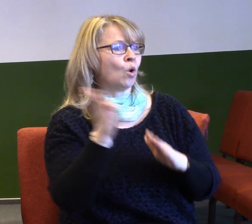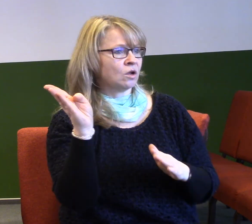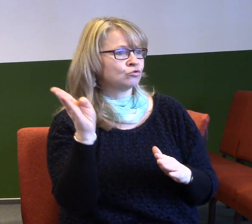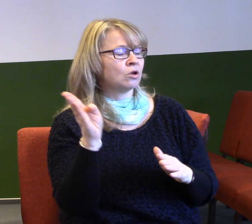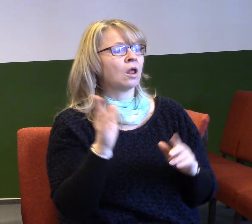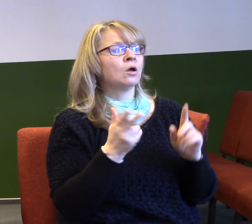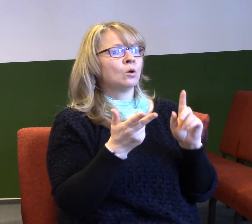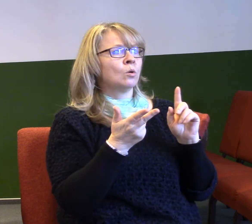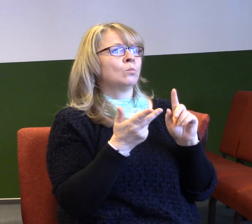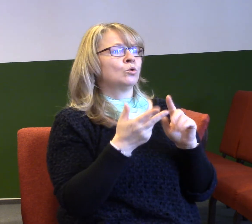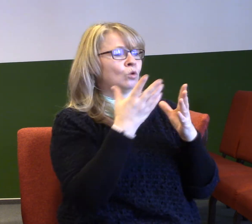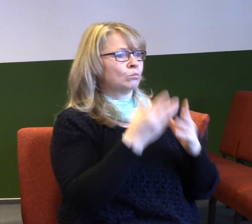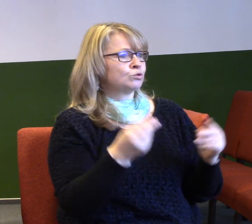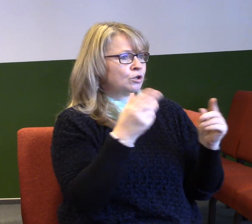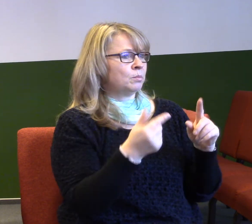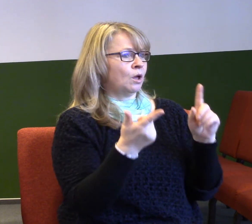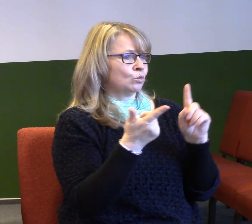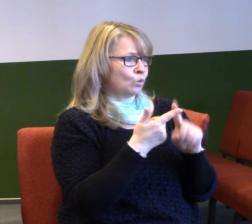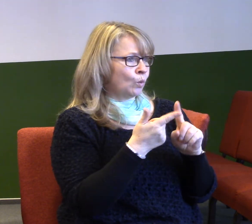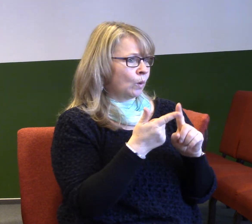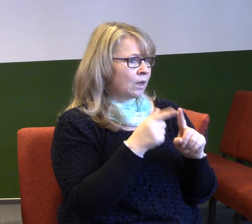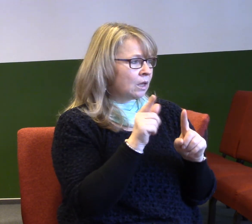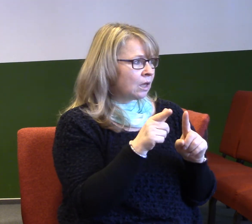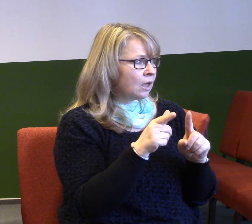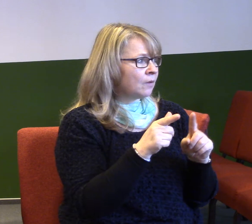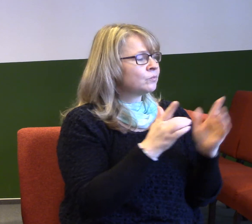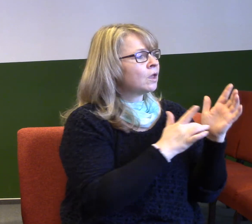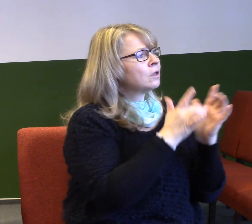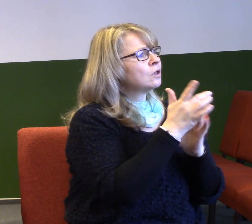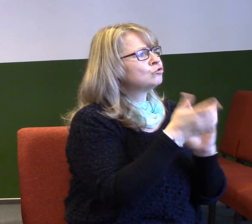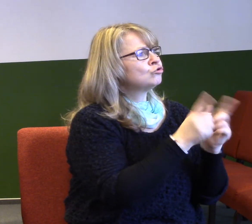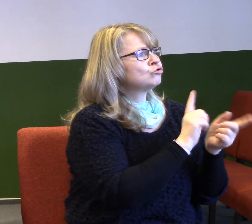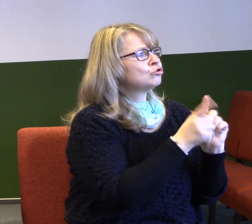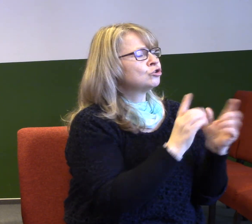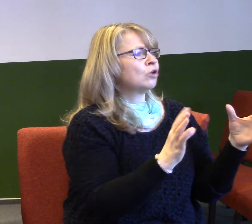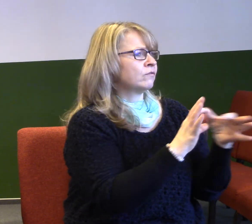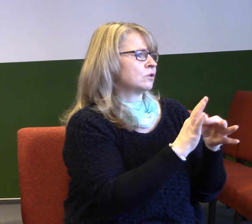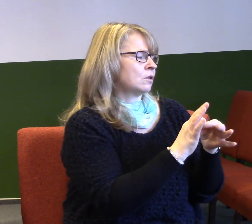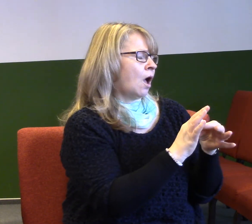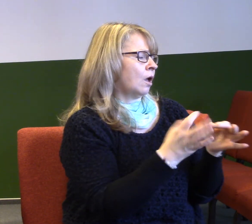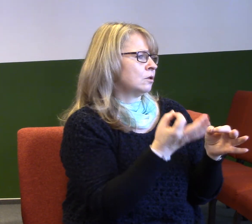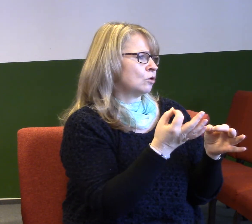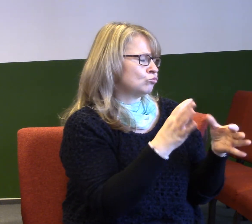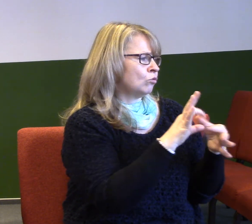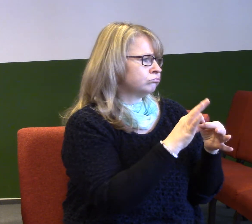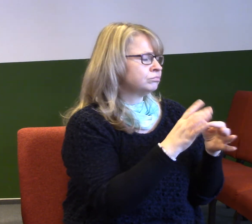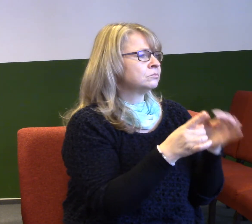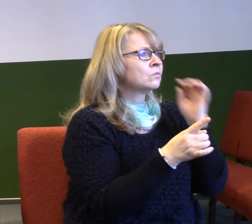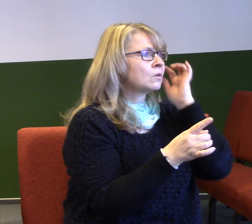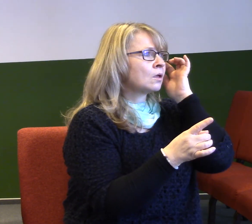kapitole. Je to příběh, kdy tam Ježíš řeší nějaké zase vztahové věci. A reagoval